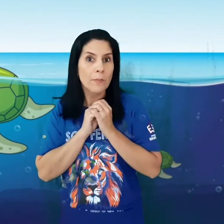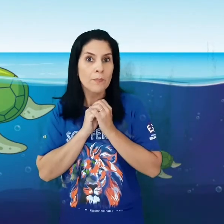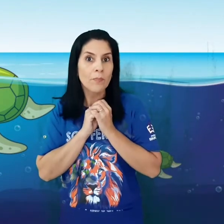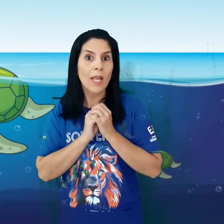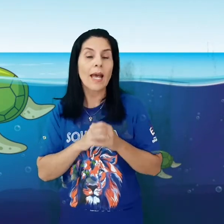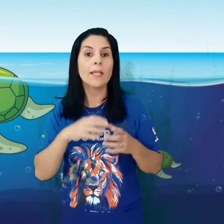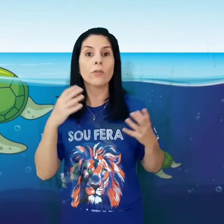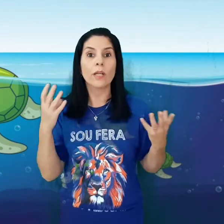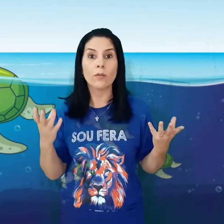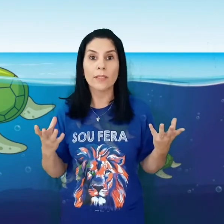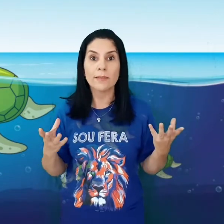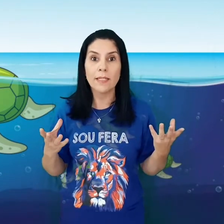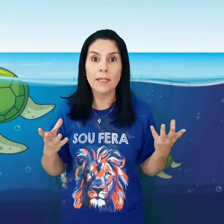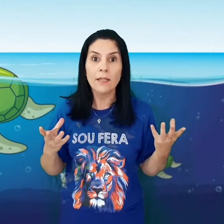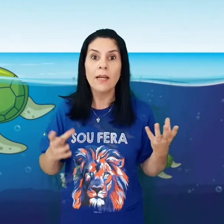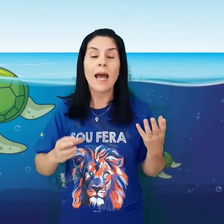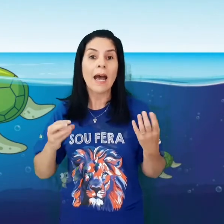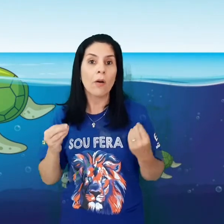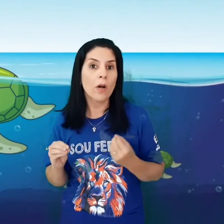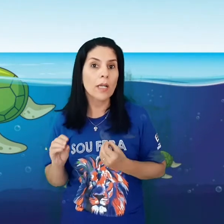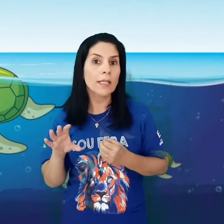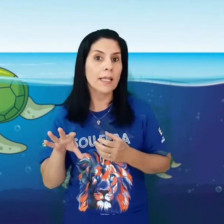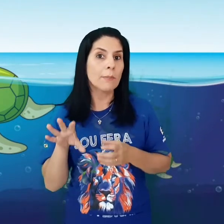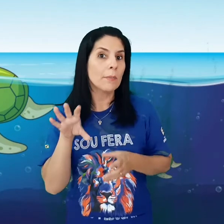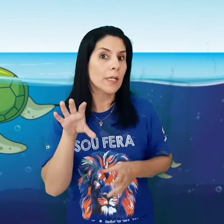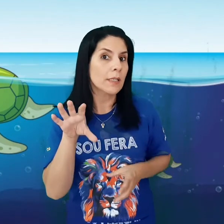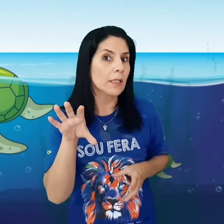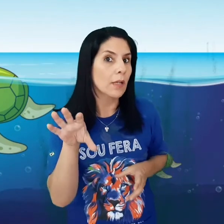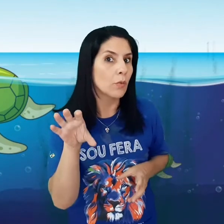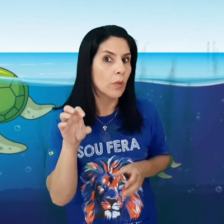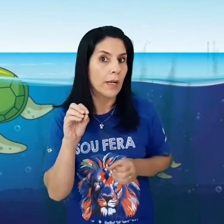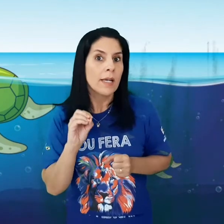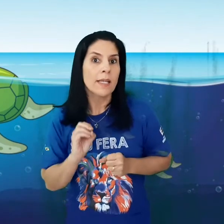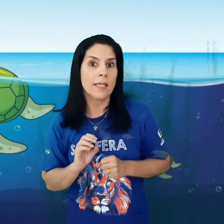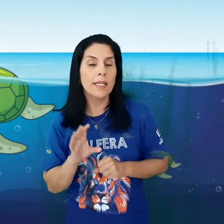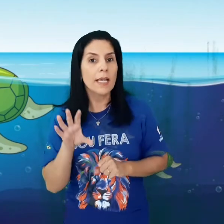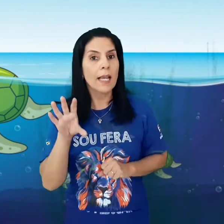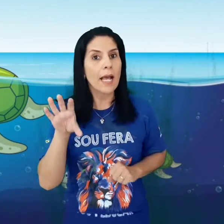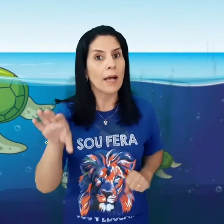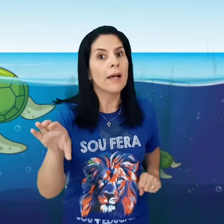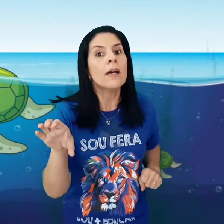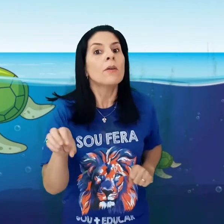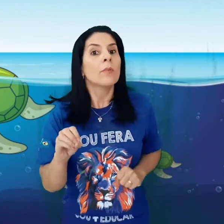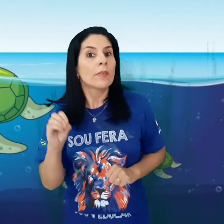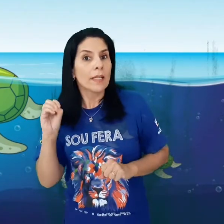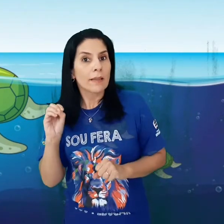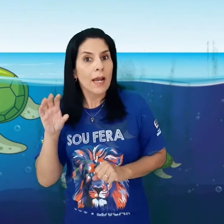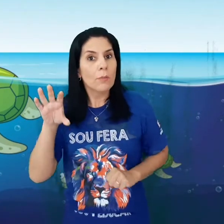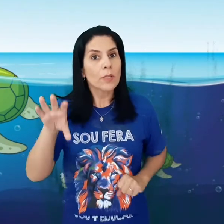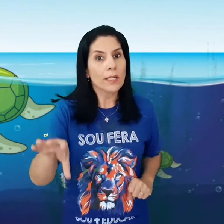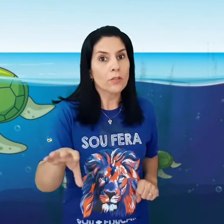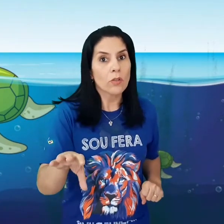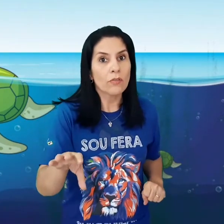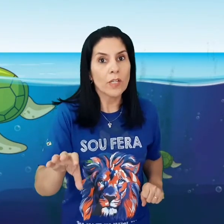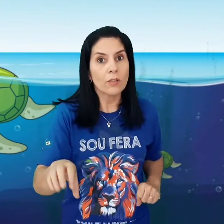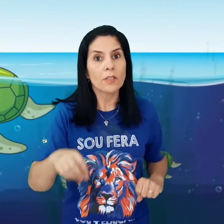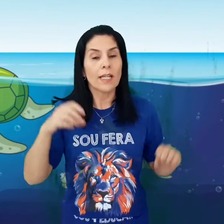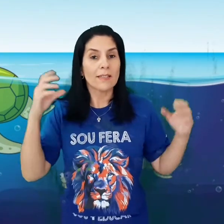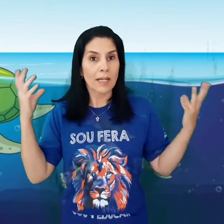Aí, o que acontecia? A hora que a mamãe tartaruga ia lá tentar botar seus ovinhos, eles a